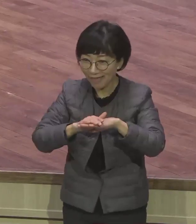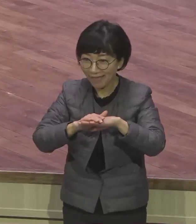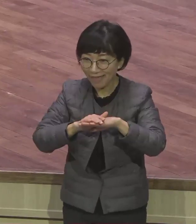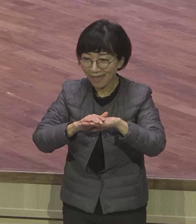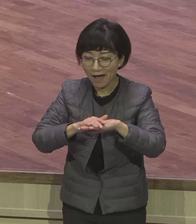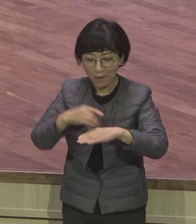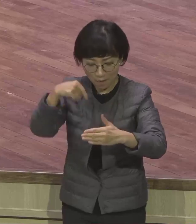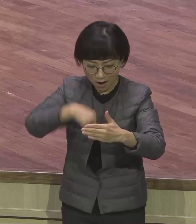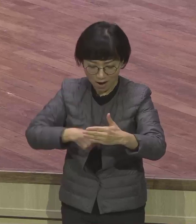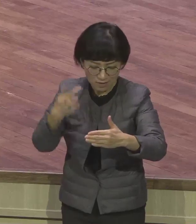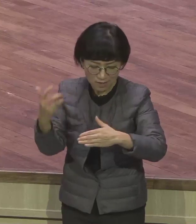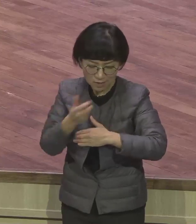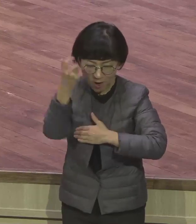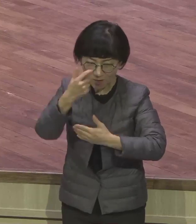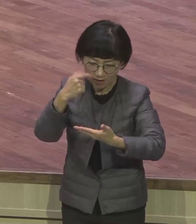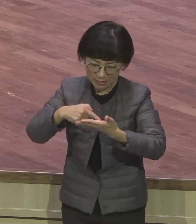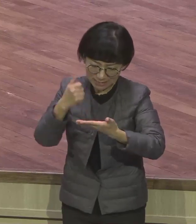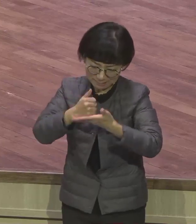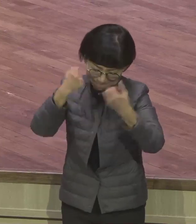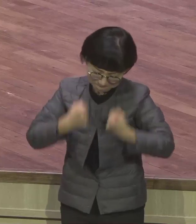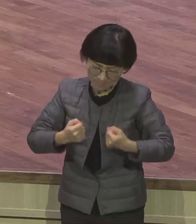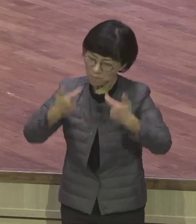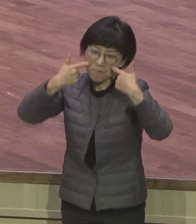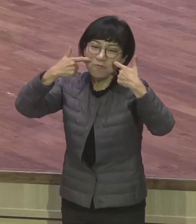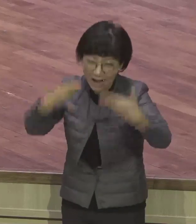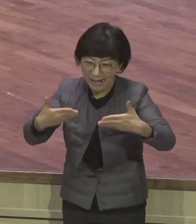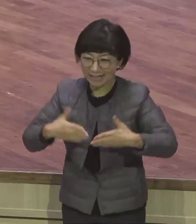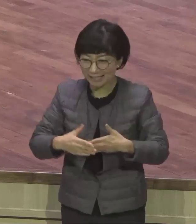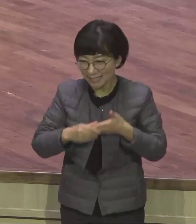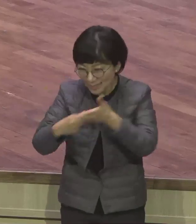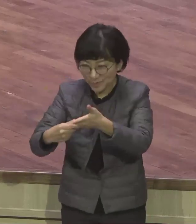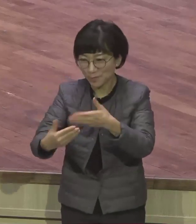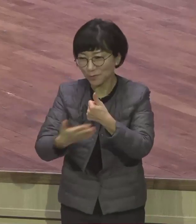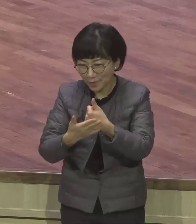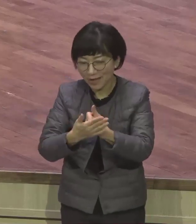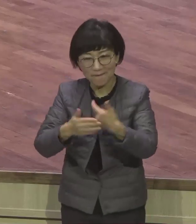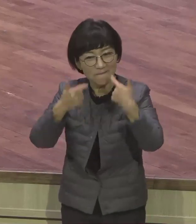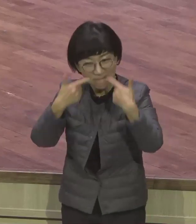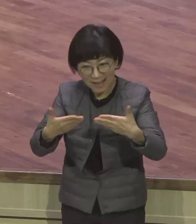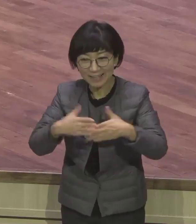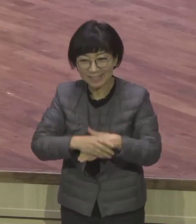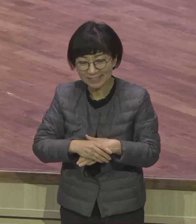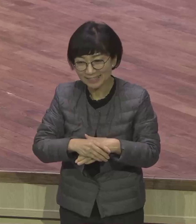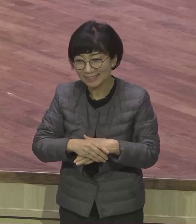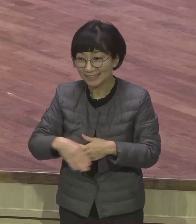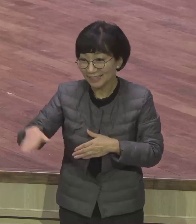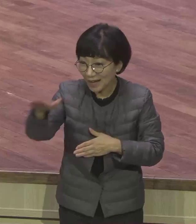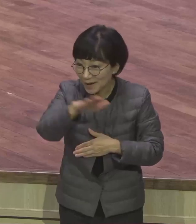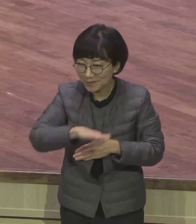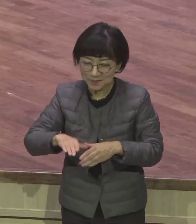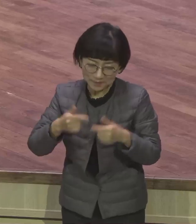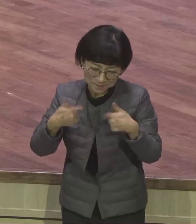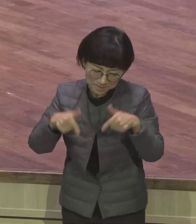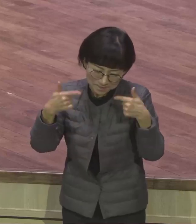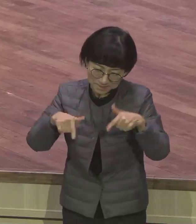계십니다 그분이 인도하시고 역사하신다 우리의 모든 성도들 날마다 성령에